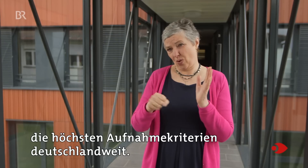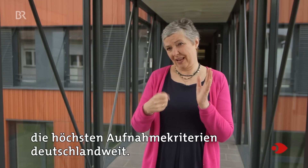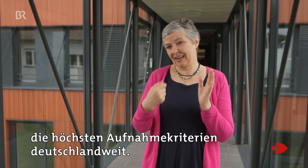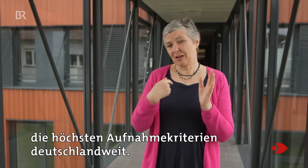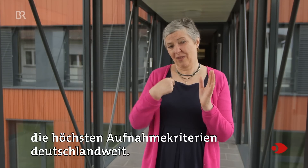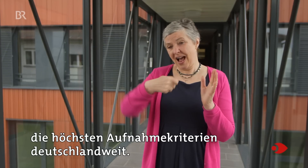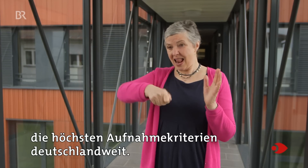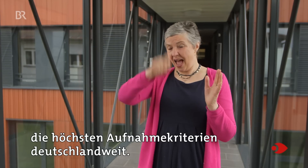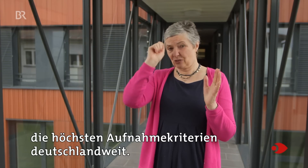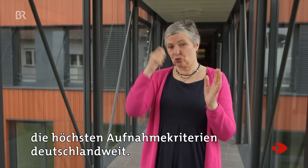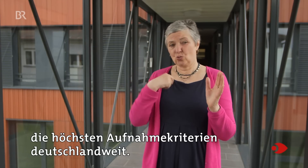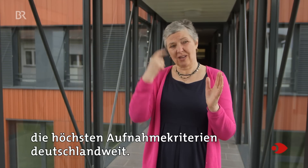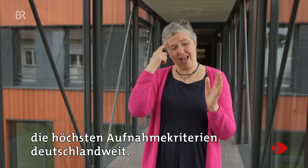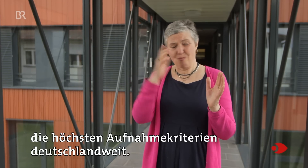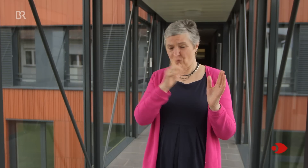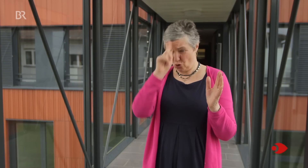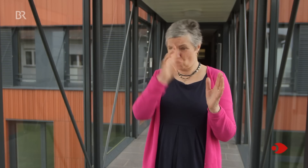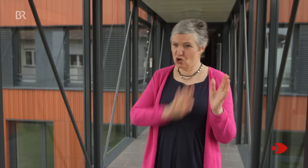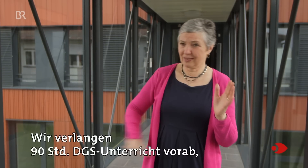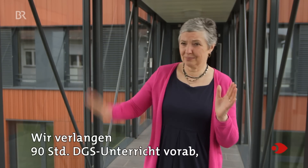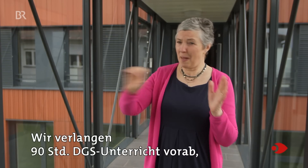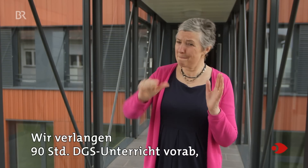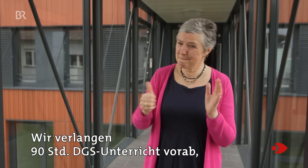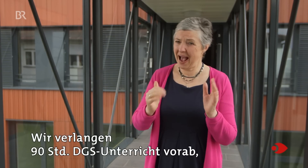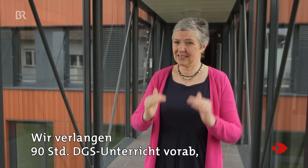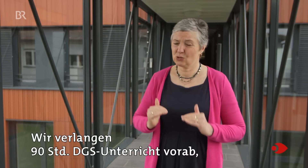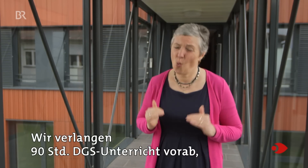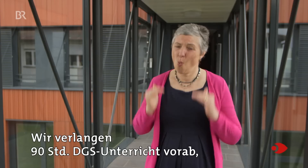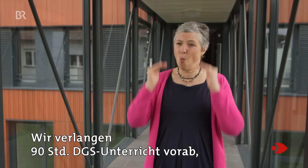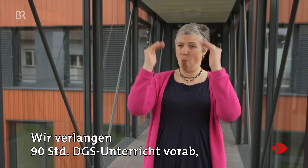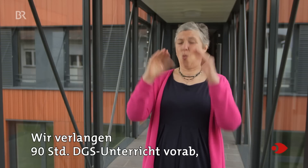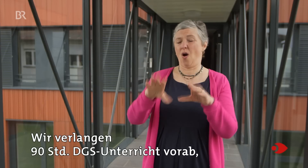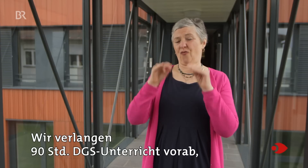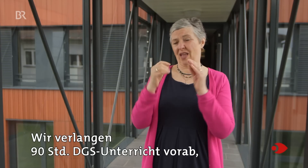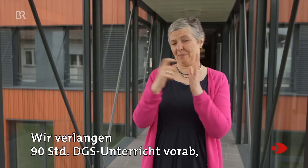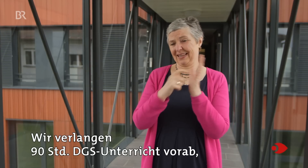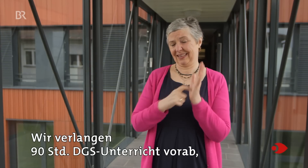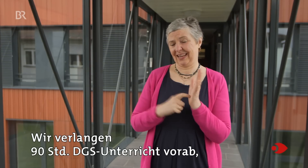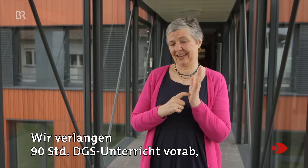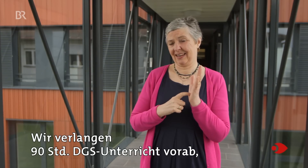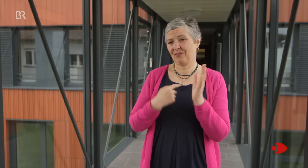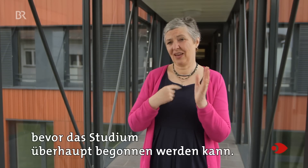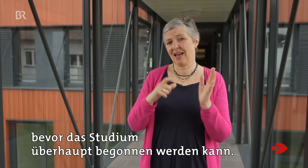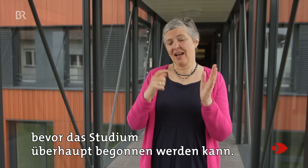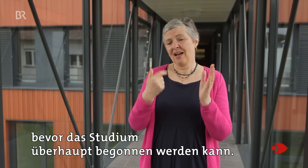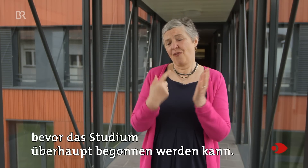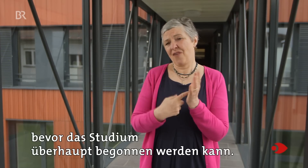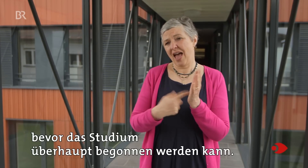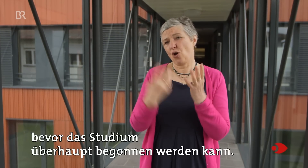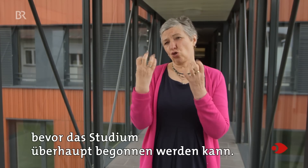Aufnahmekriterien deutschlandweit. Wir verlangen 90 Stunden BGS-Unterricht vorab, bevor das Studium